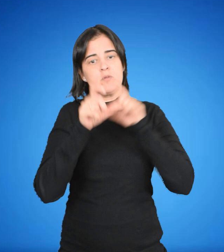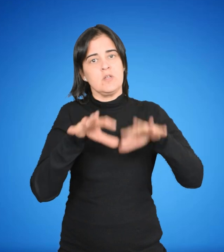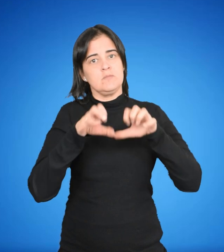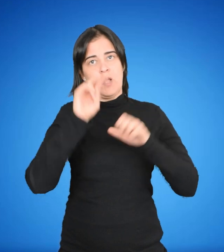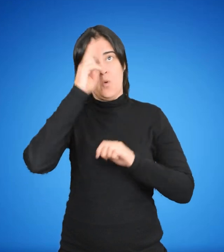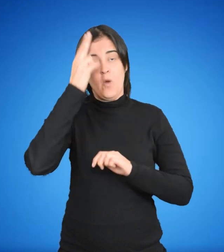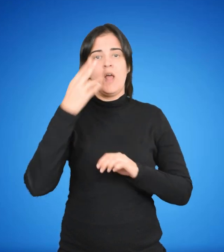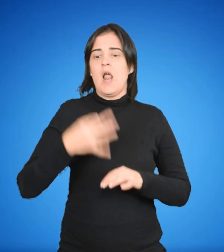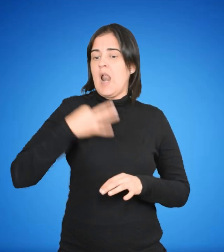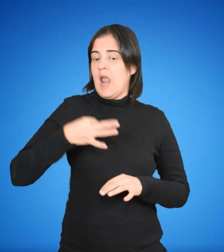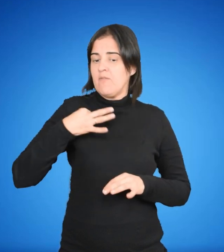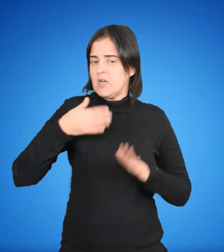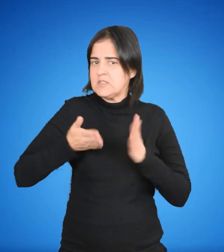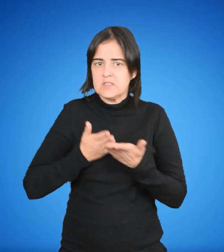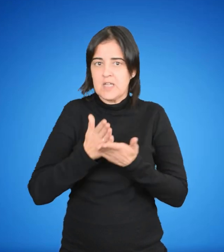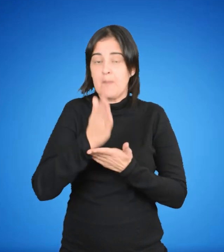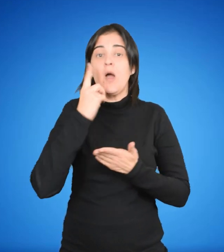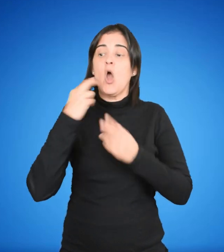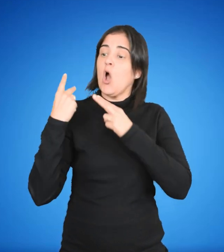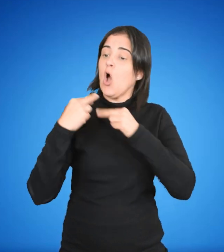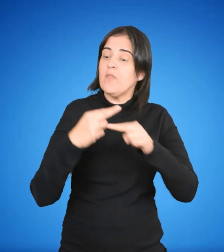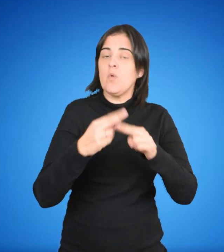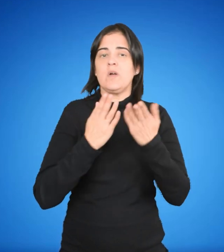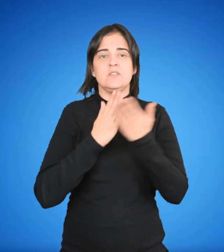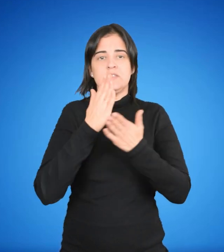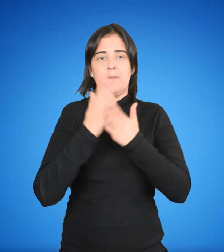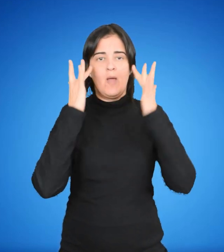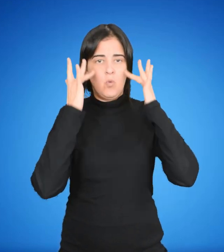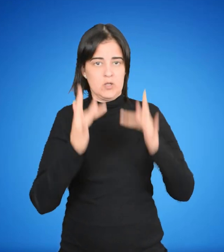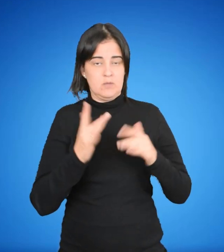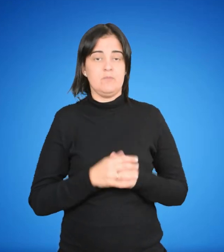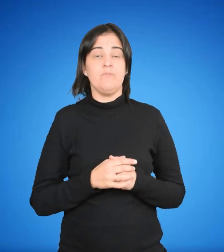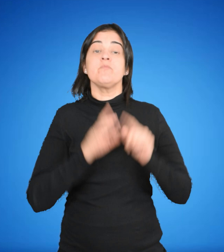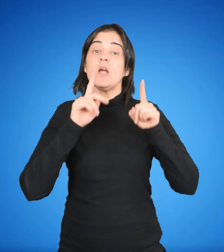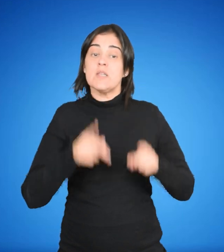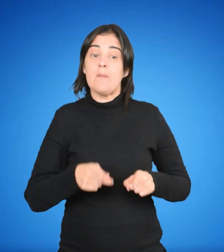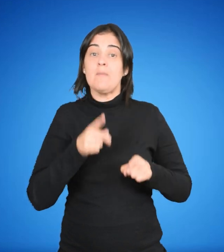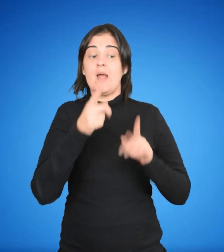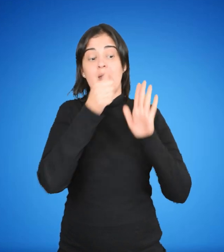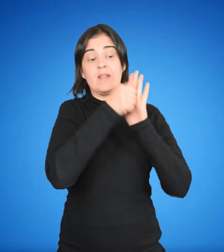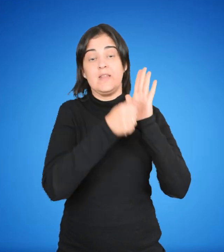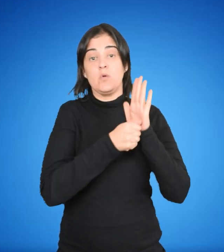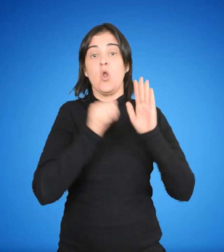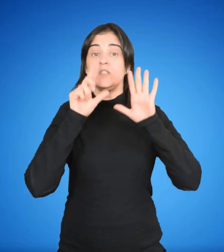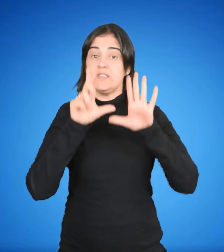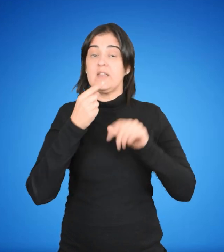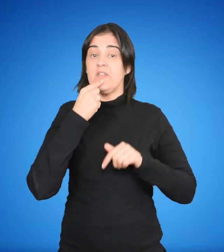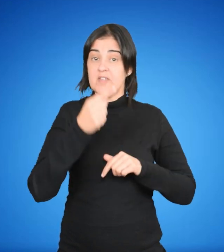largo de toda la vida, facilitando la continuidad educativa. También dispone en su artículo 7 que es